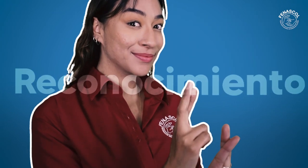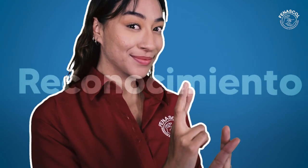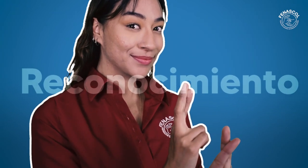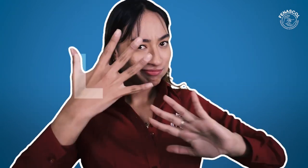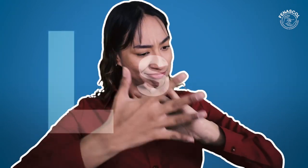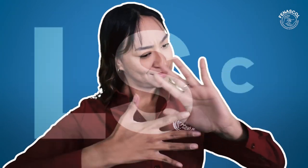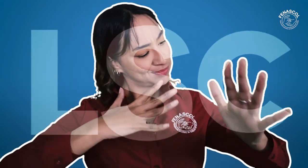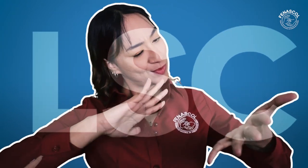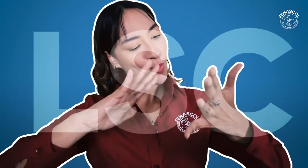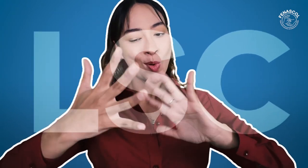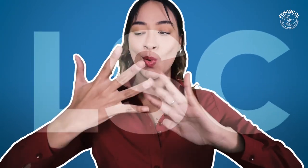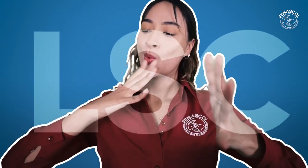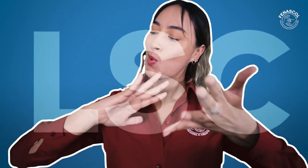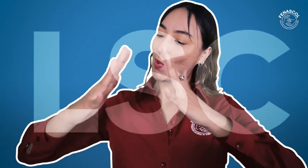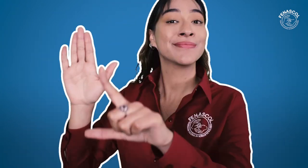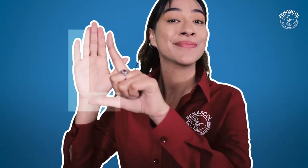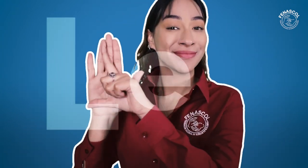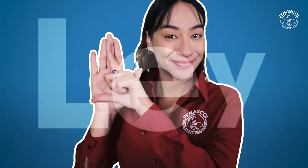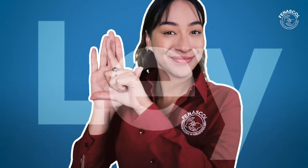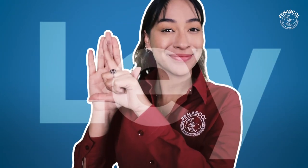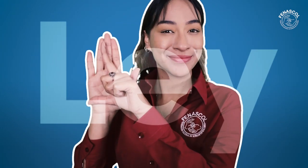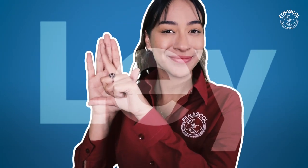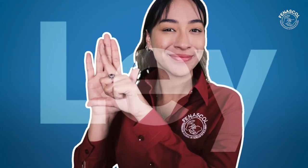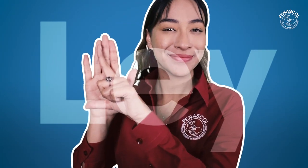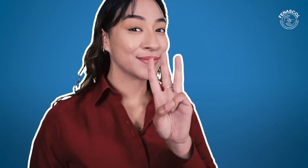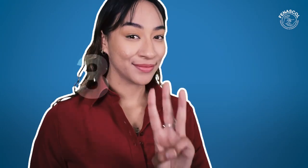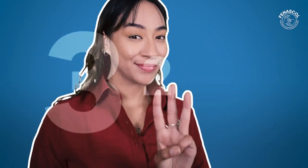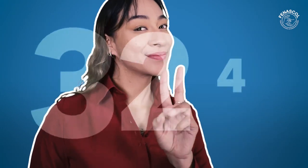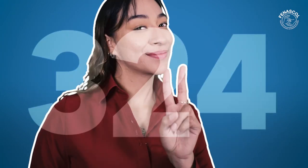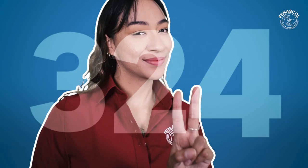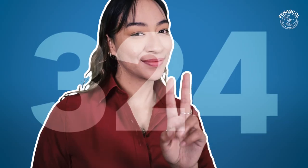Reconocimiento. LSC. Ley. 324.